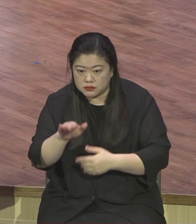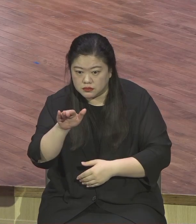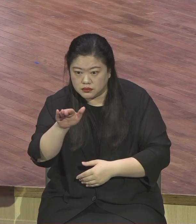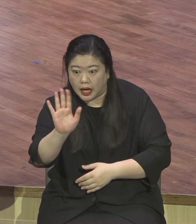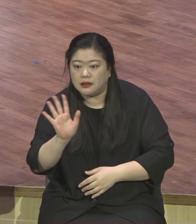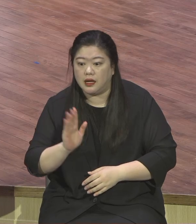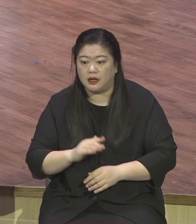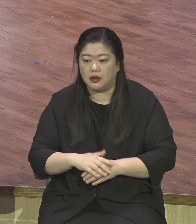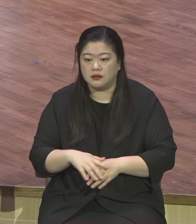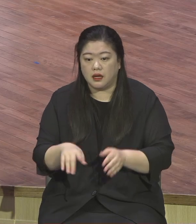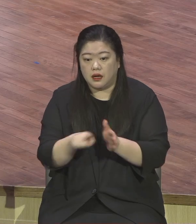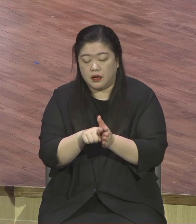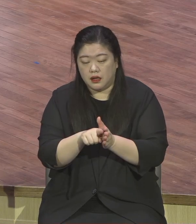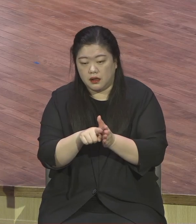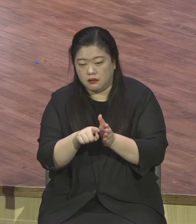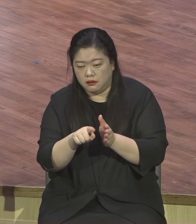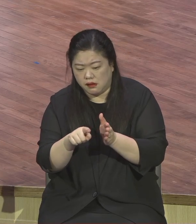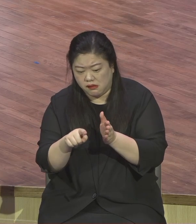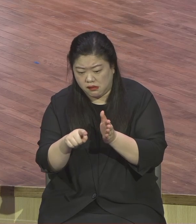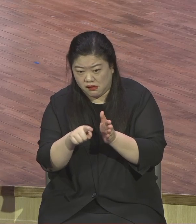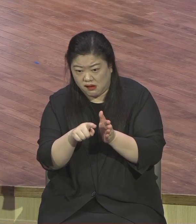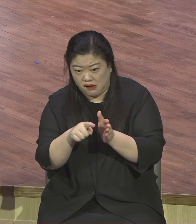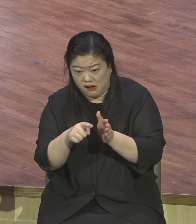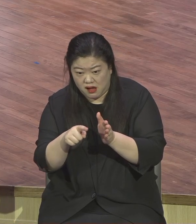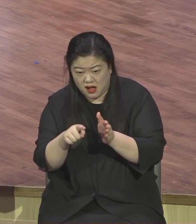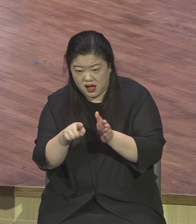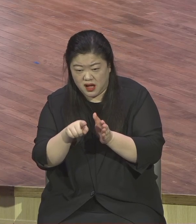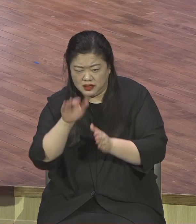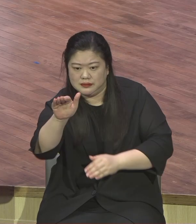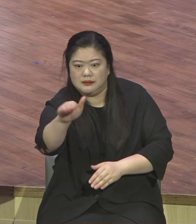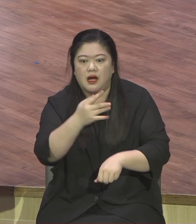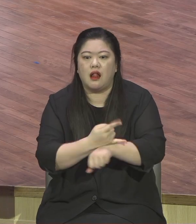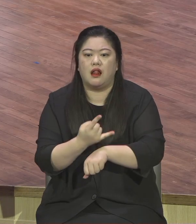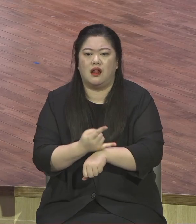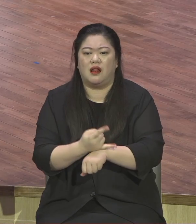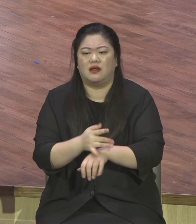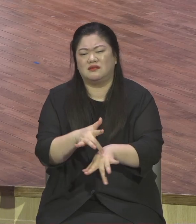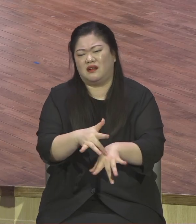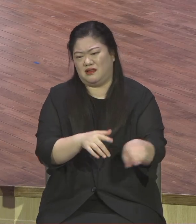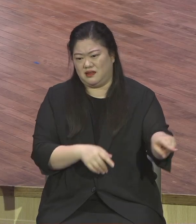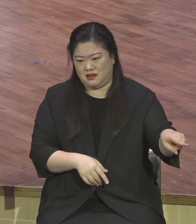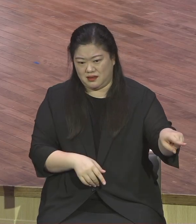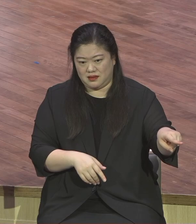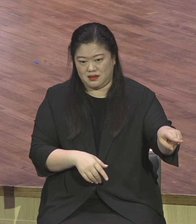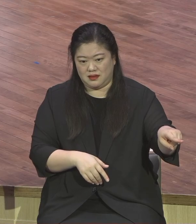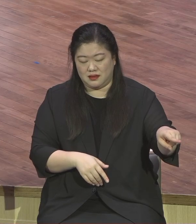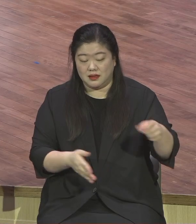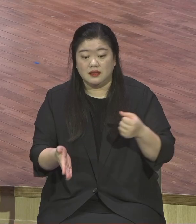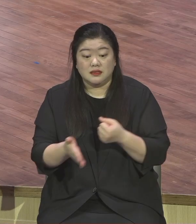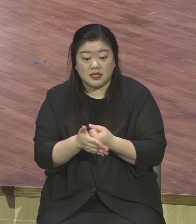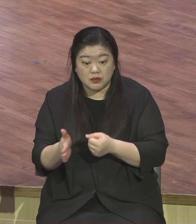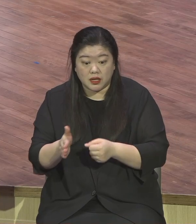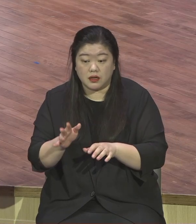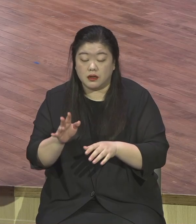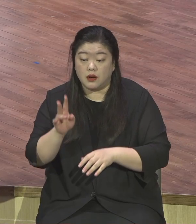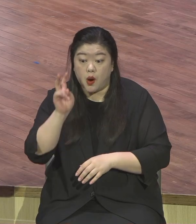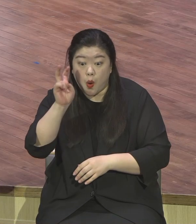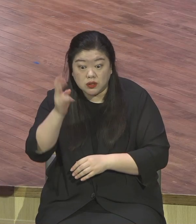죽음 문제 고민할 필요가 없어요 여기 해방이에요 죽음에서 해방 오늘 죽음이 왔다 찬성 부르면